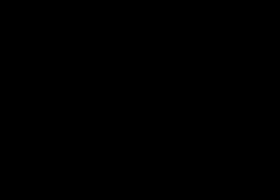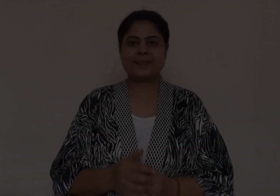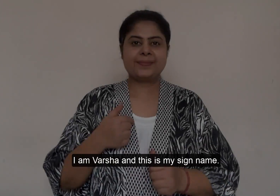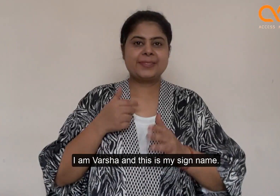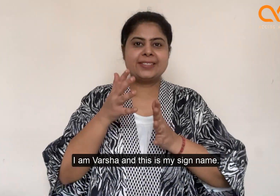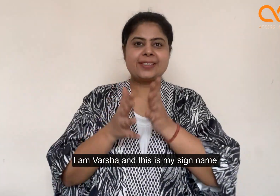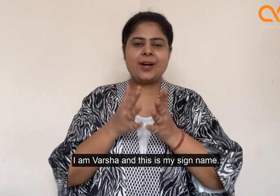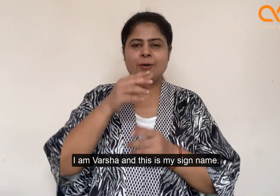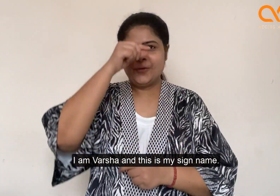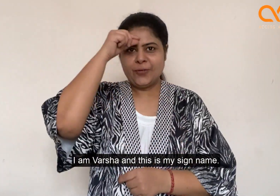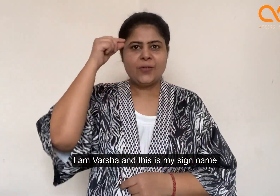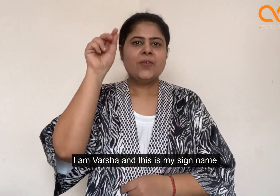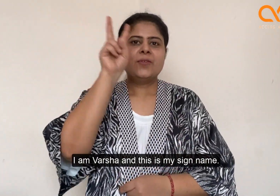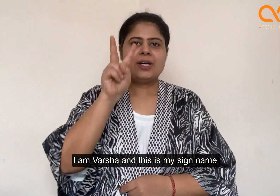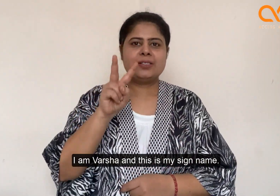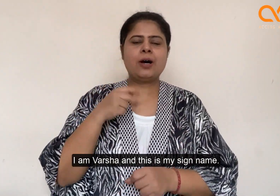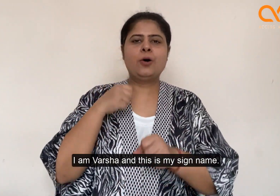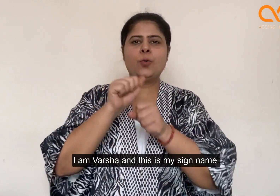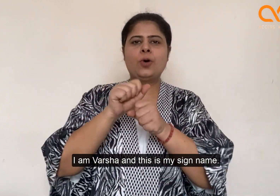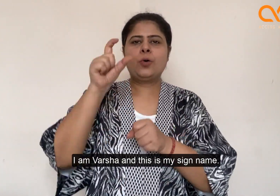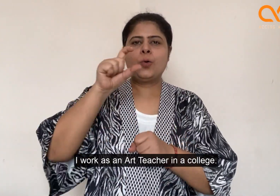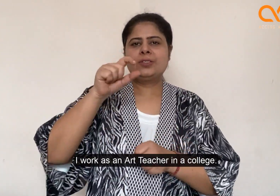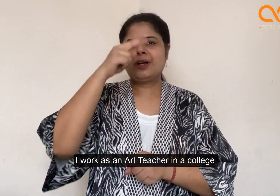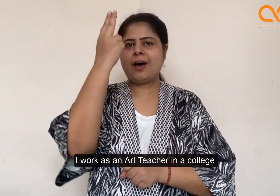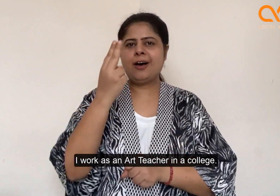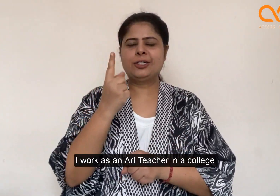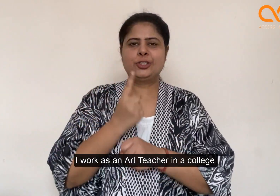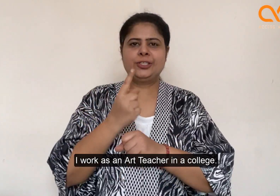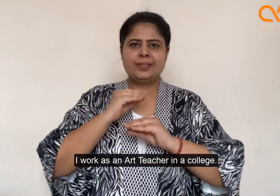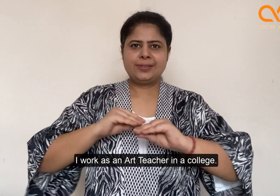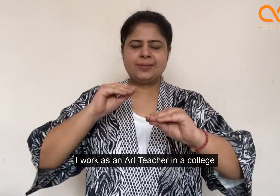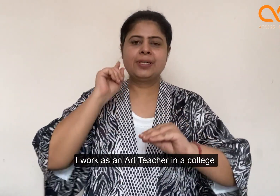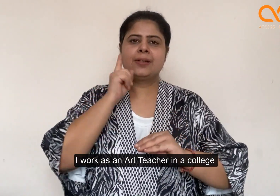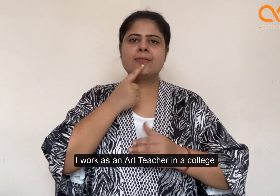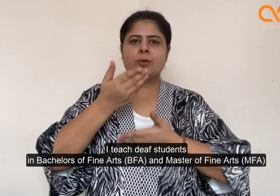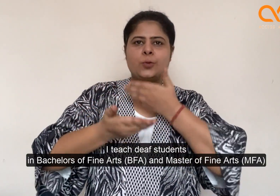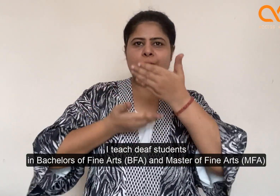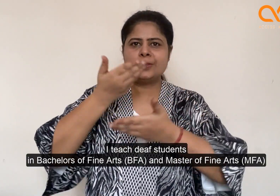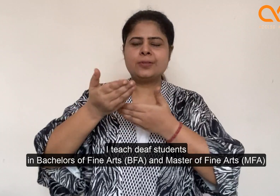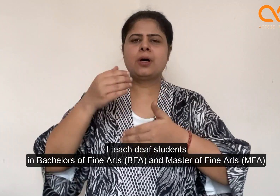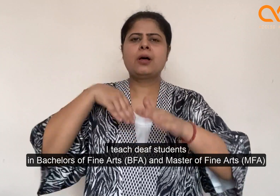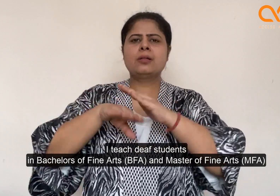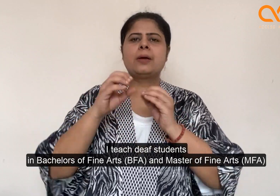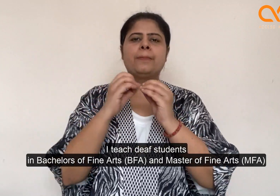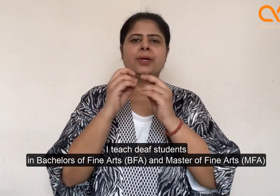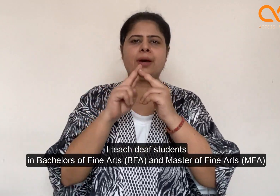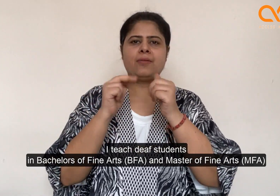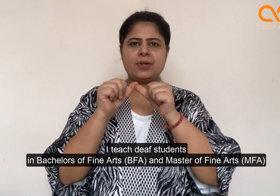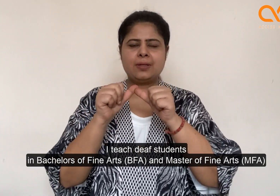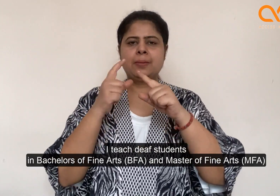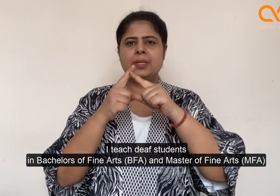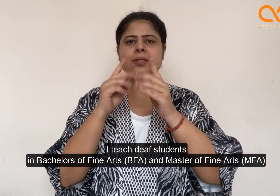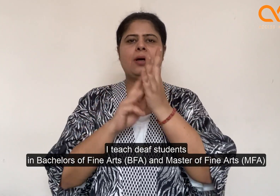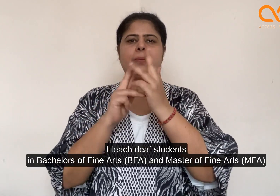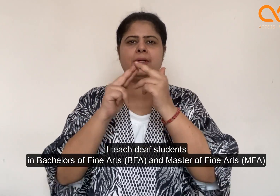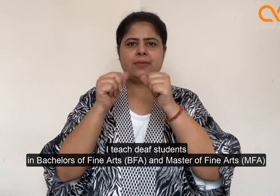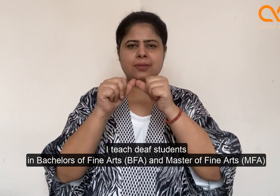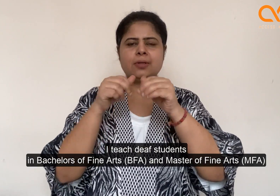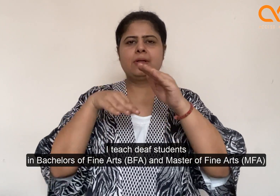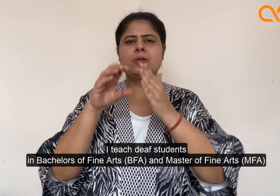मेरा नाम वर्षा है और यह मेरे सांकितिक नाम है मैं आर्ट कॉलेज में शिक्षक हूँ मैं BFA वा